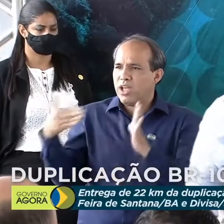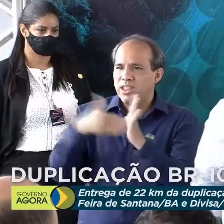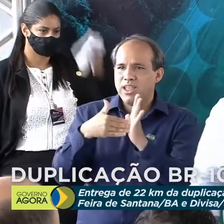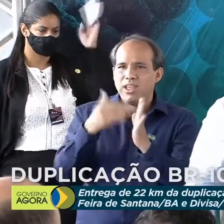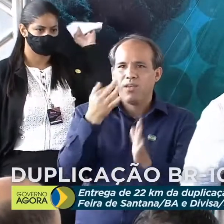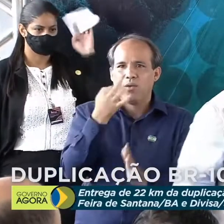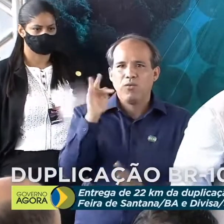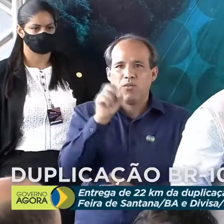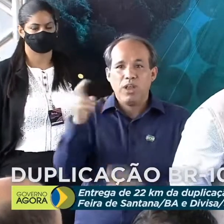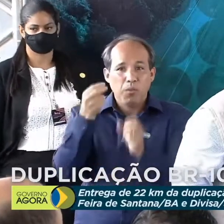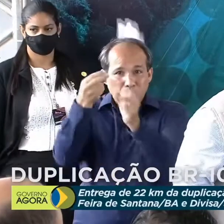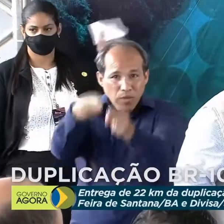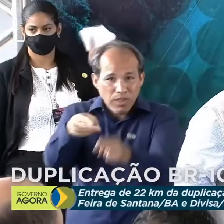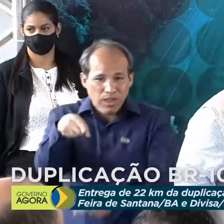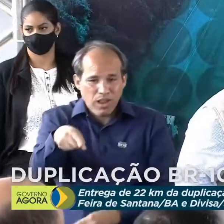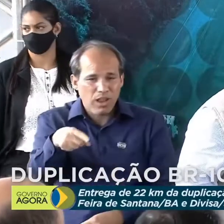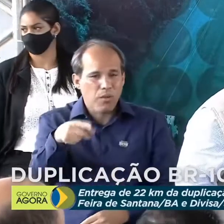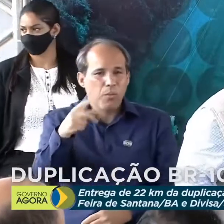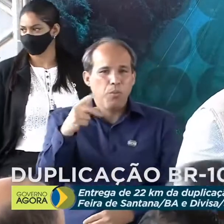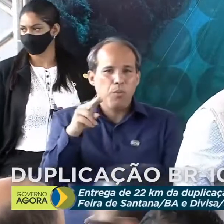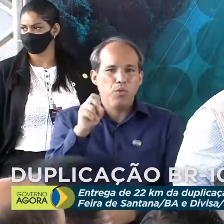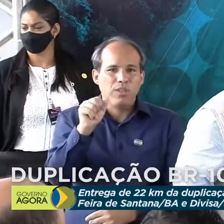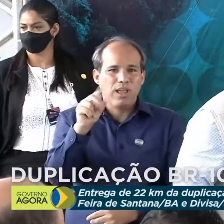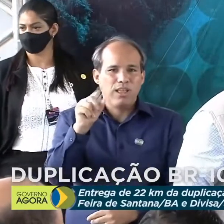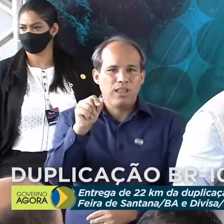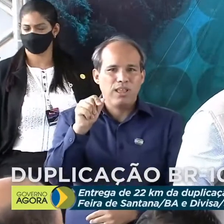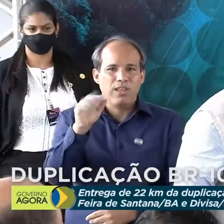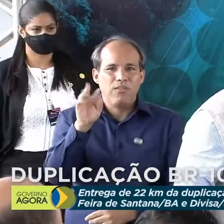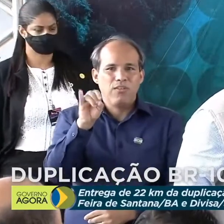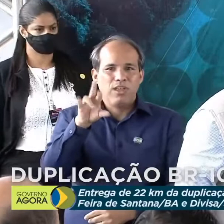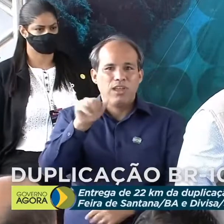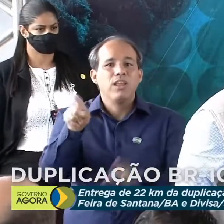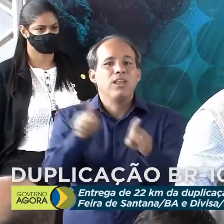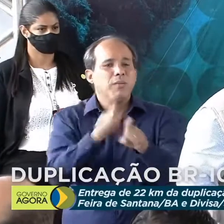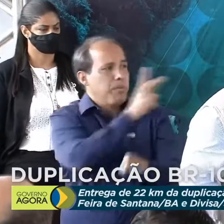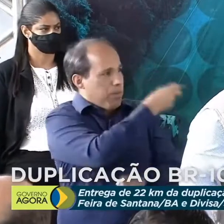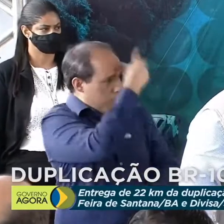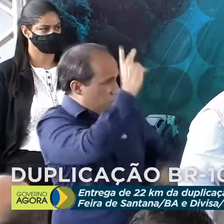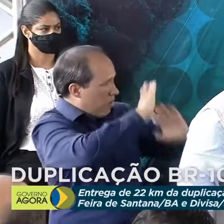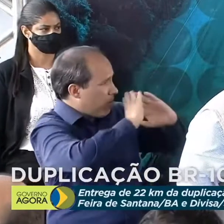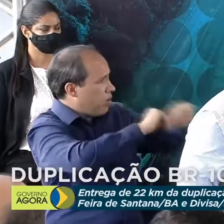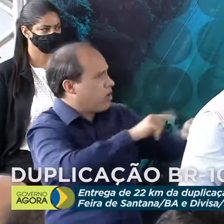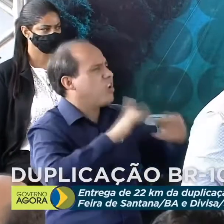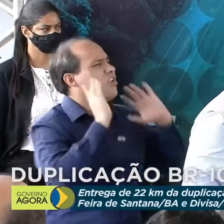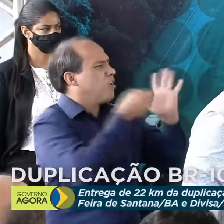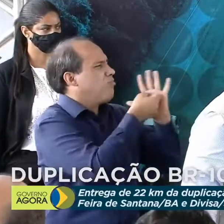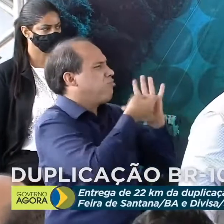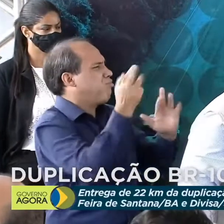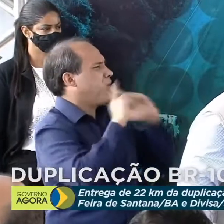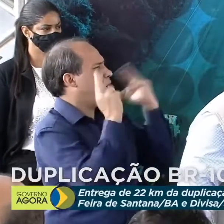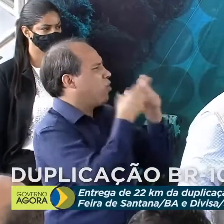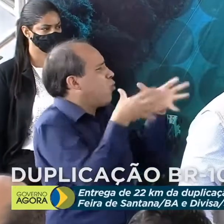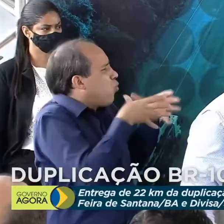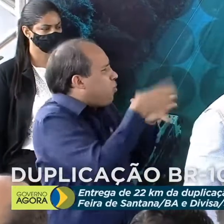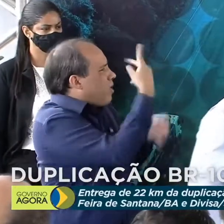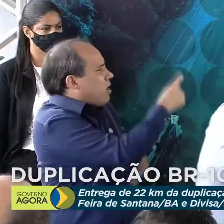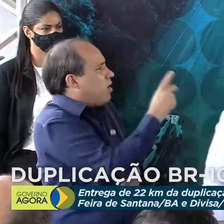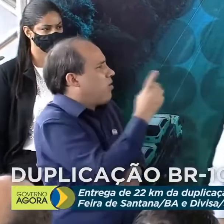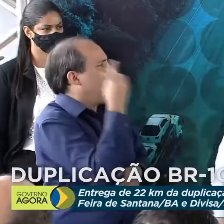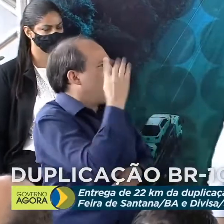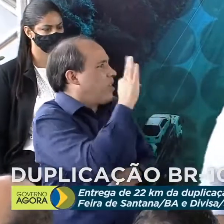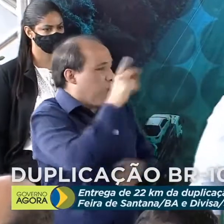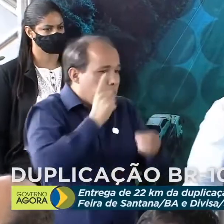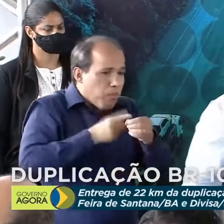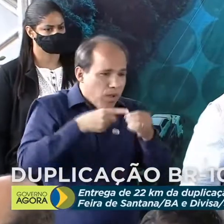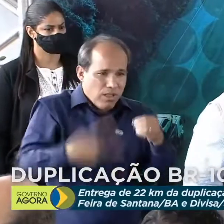e esse ano ainda, atendendo seu apelo, prefeito, atendendo as várias reuniões que a gente tem tido com a bancada federal da